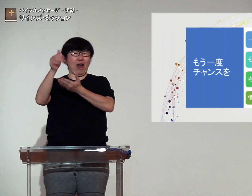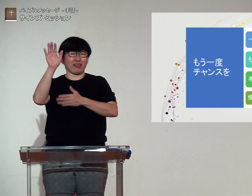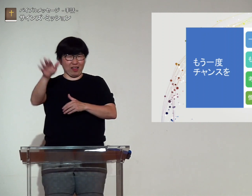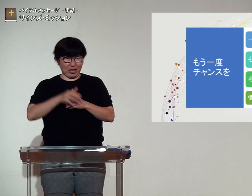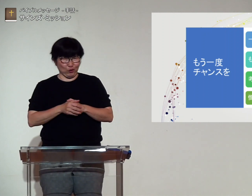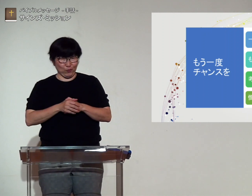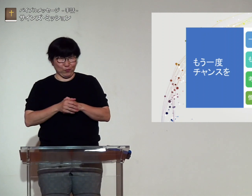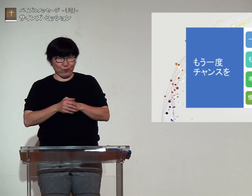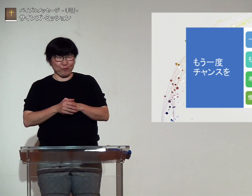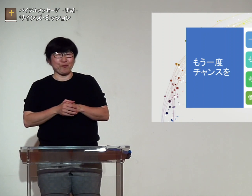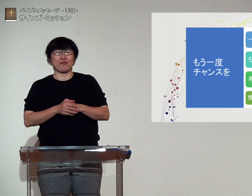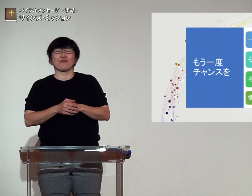さるお方です